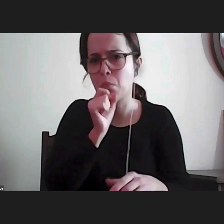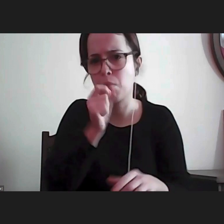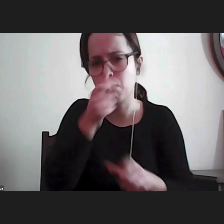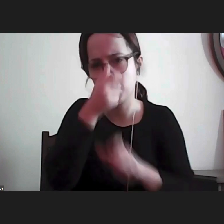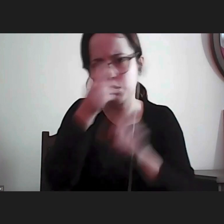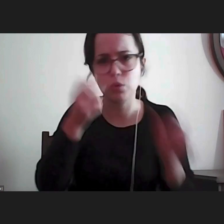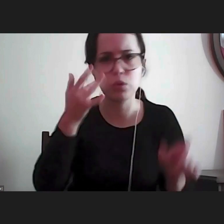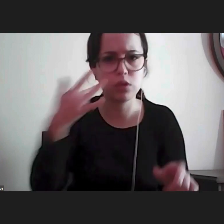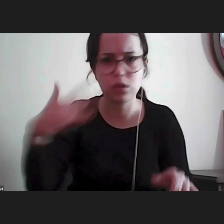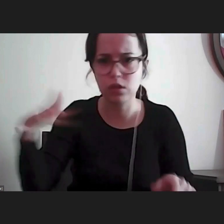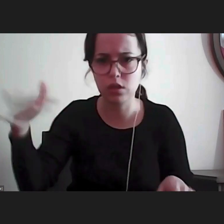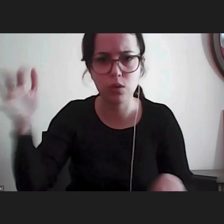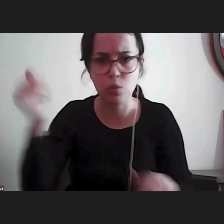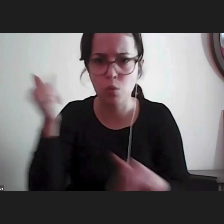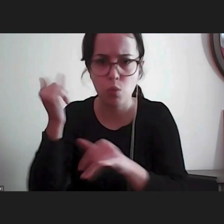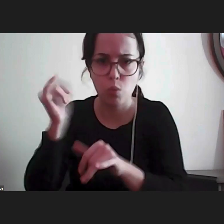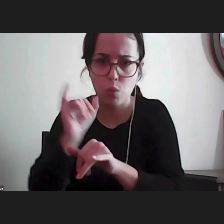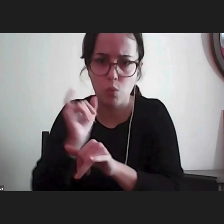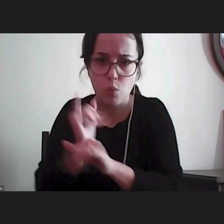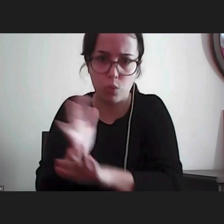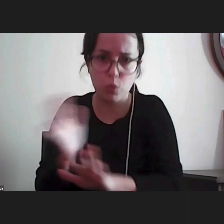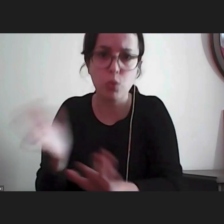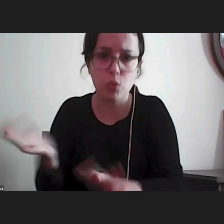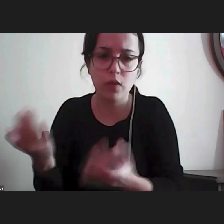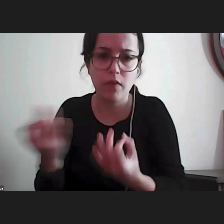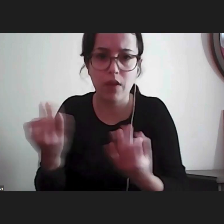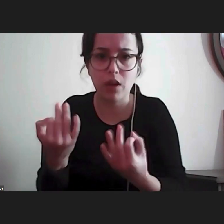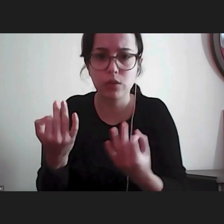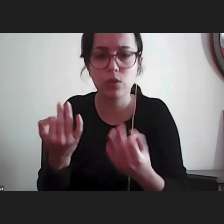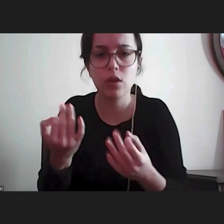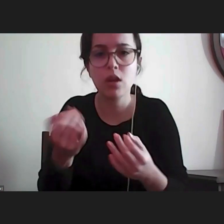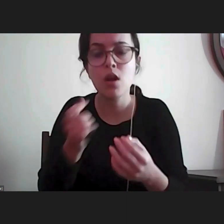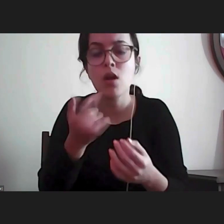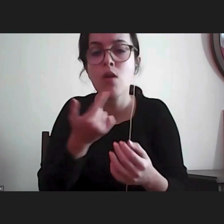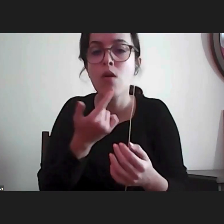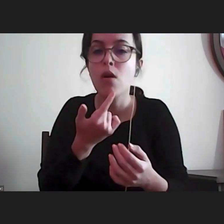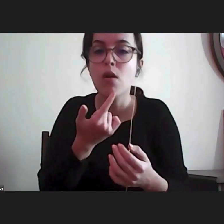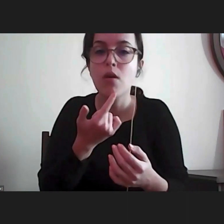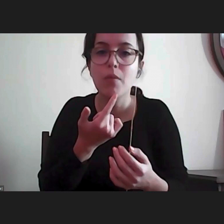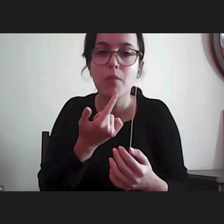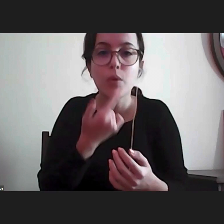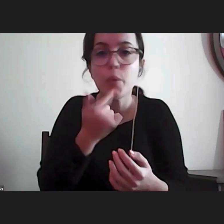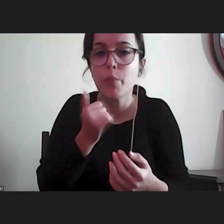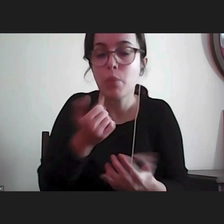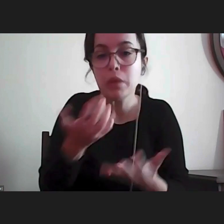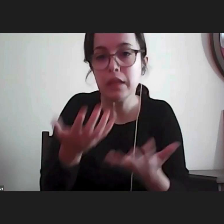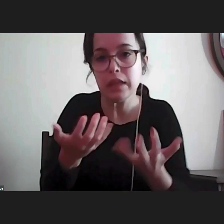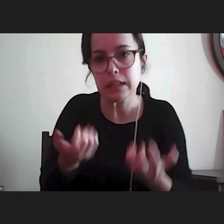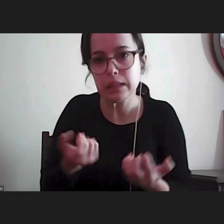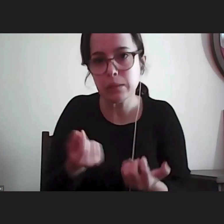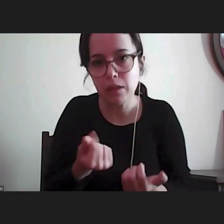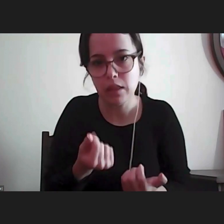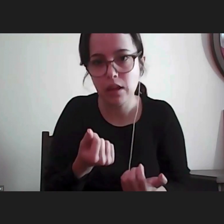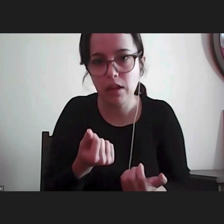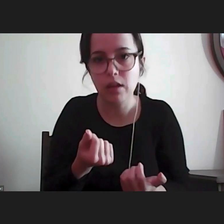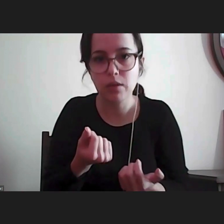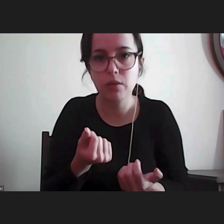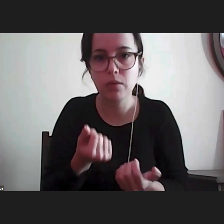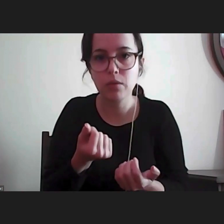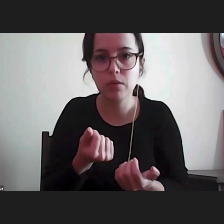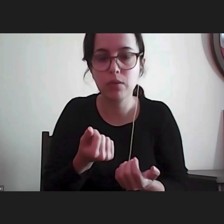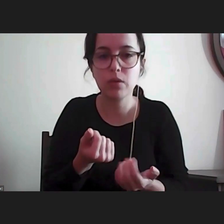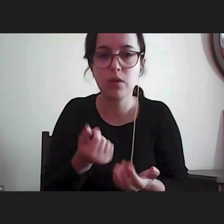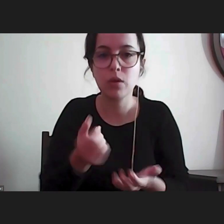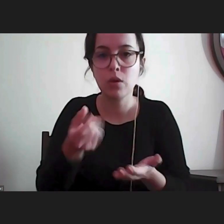não estavam a ter acesso a esta tarifa social ou àqueles